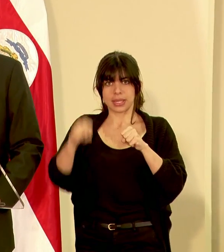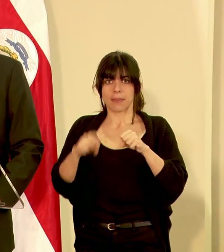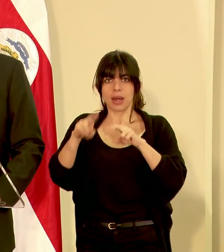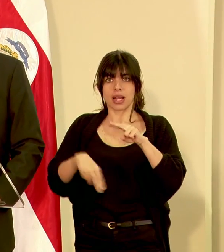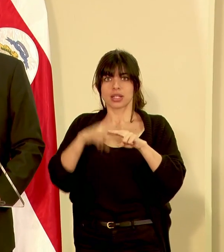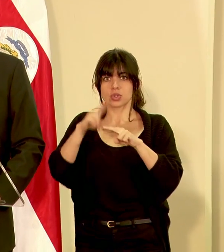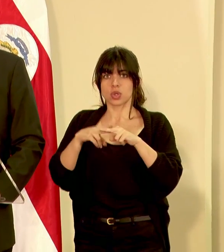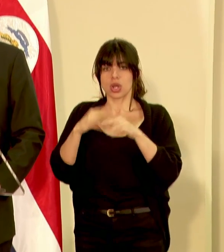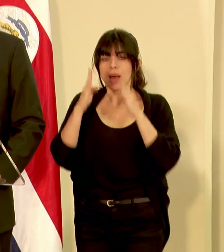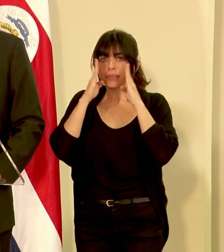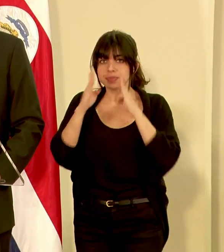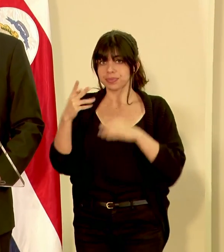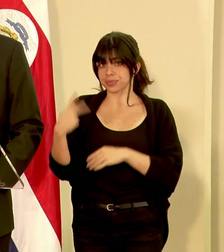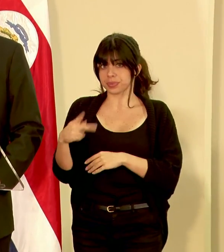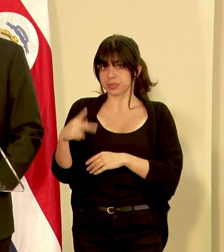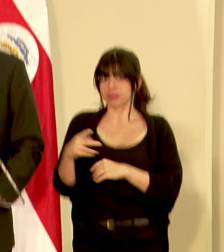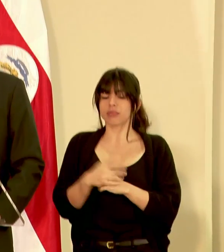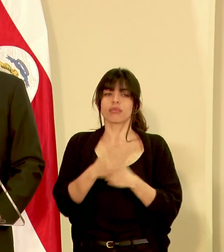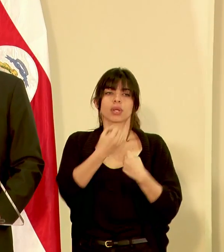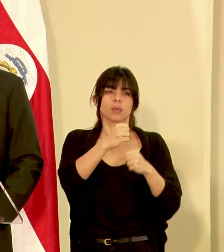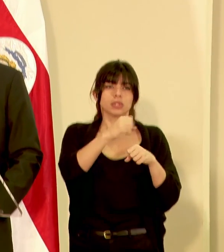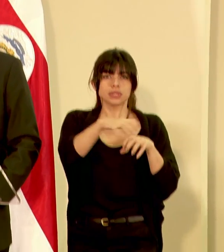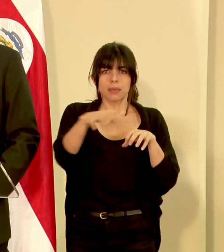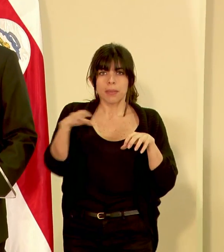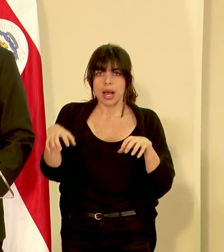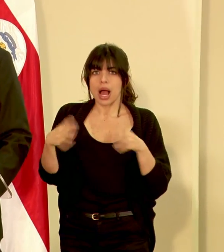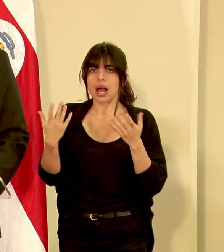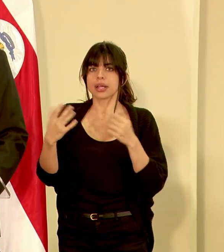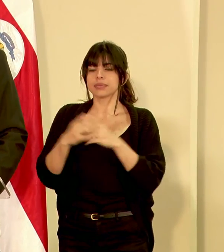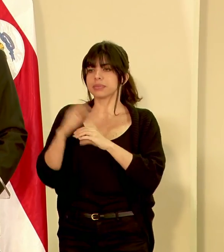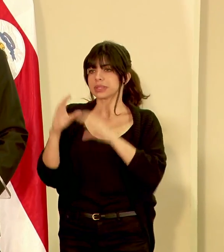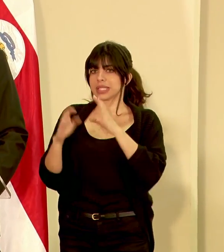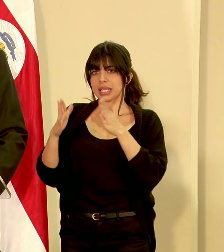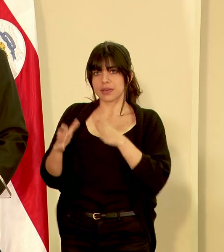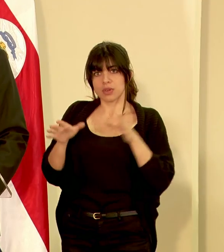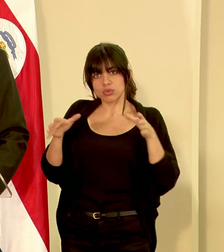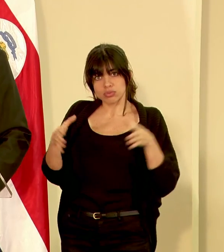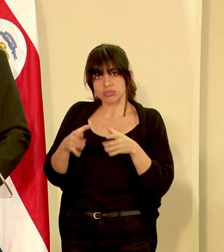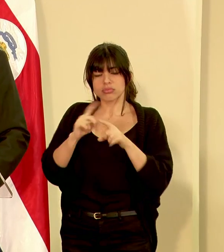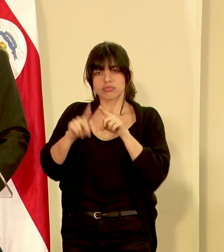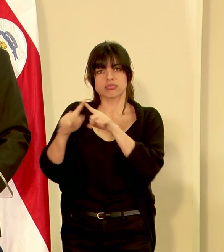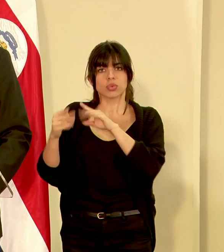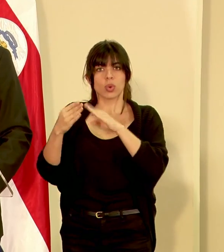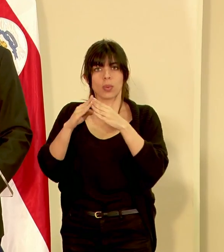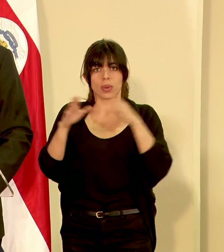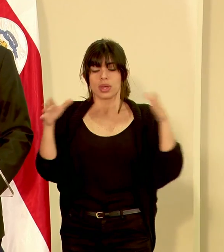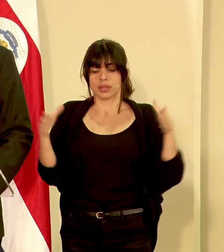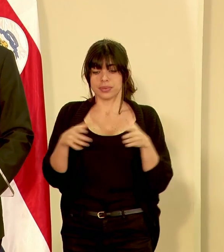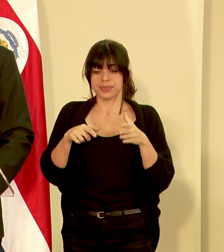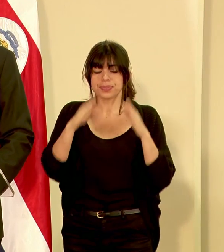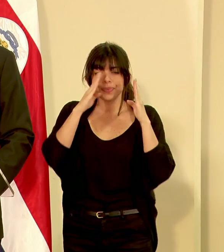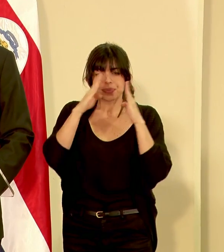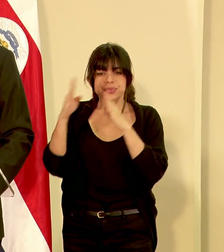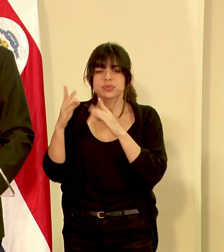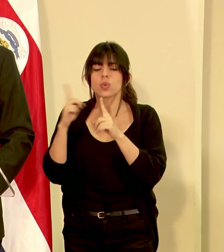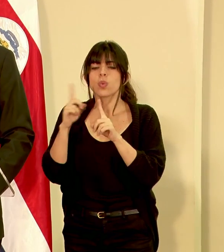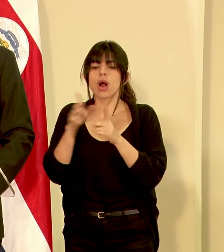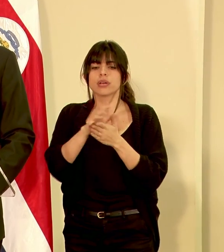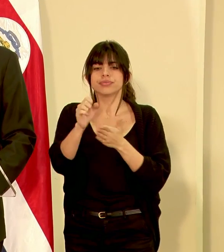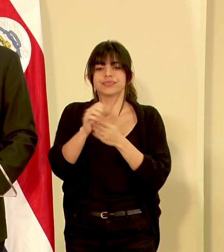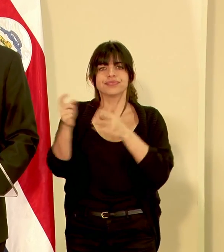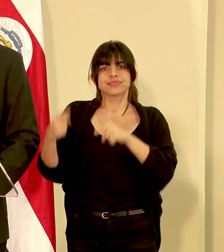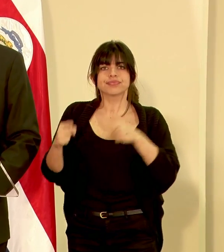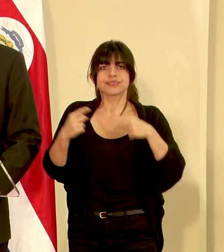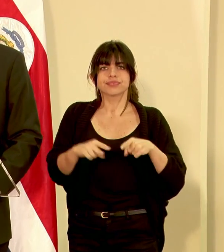Nacional de Gestión de Riesgos, municipios, organismos científicos y comunidades, las afectaciones generadas